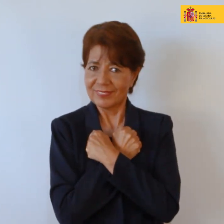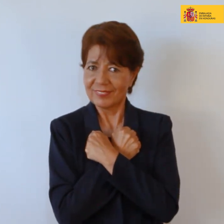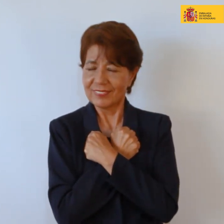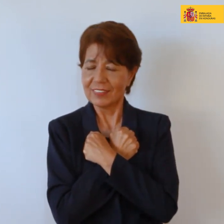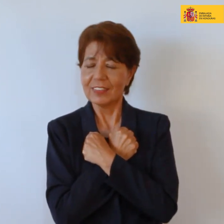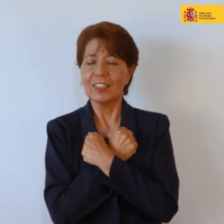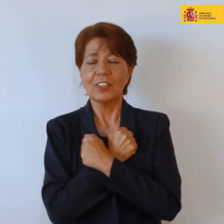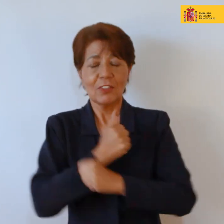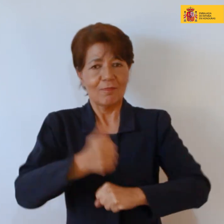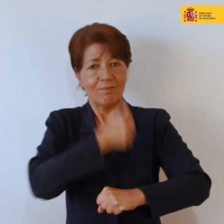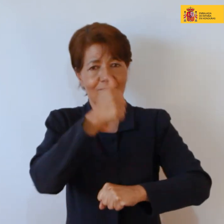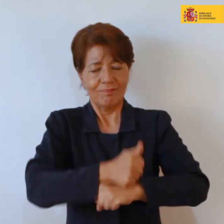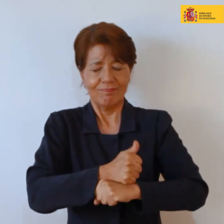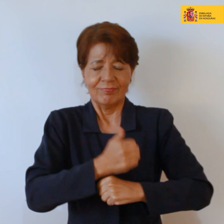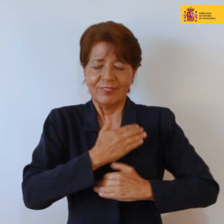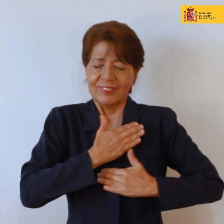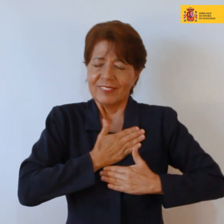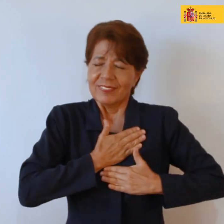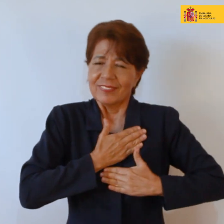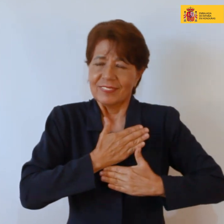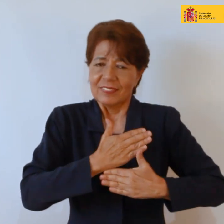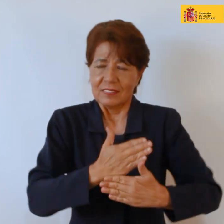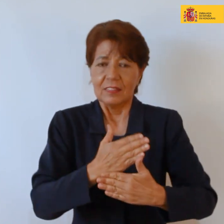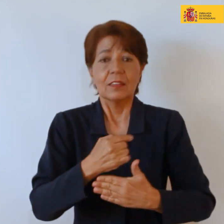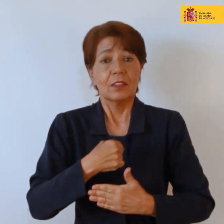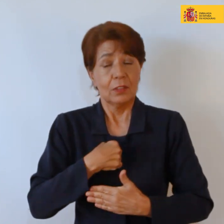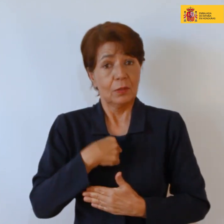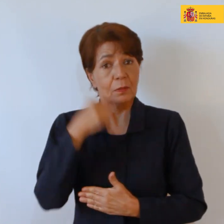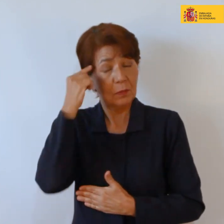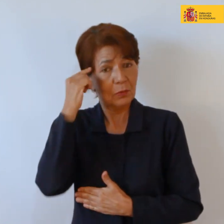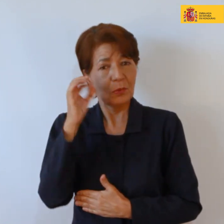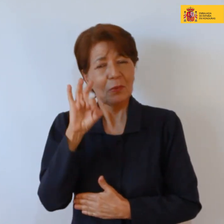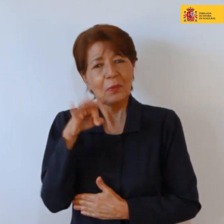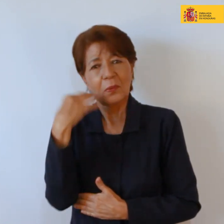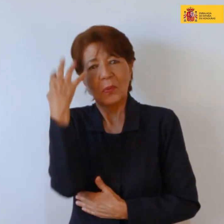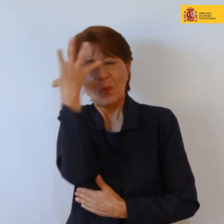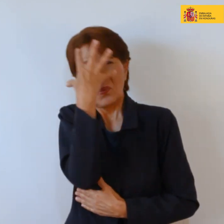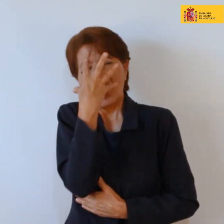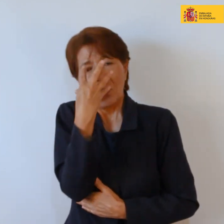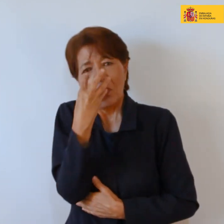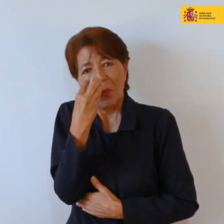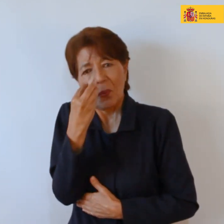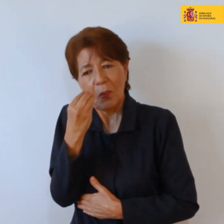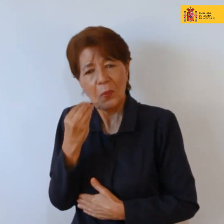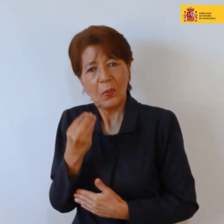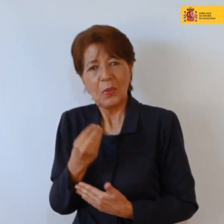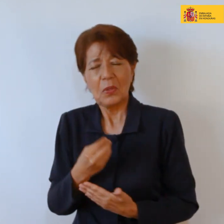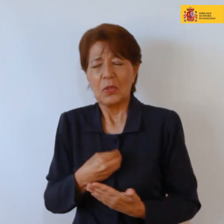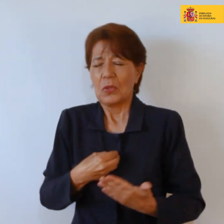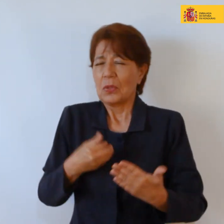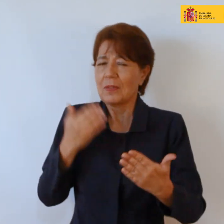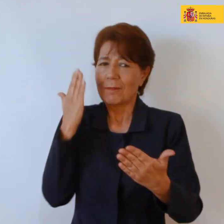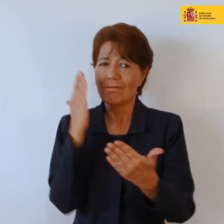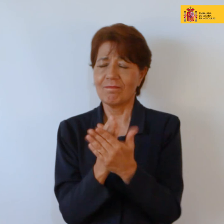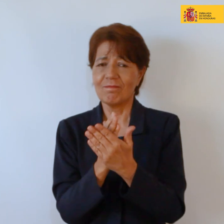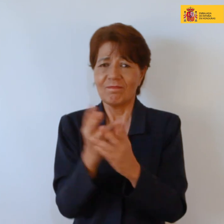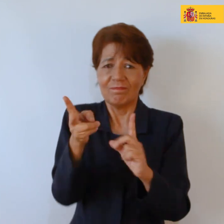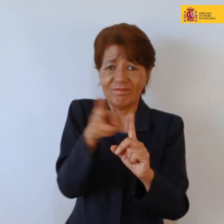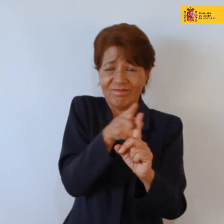pacto de buena voluntad y y creía que era una forma bonita de contrarrestar toda esa violencia implícita